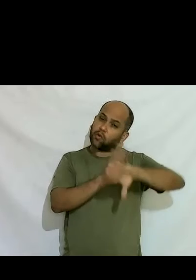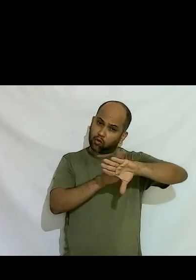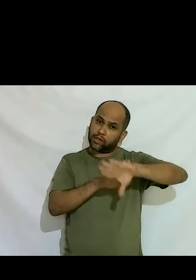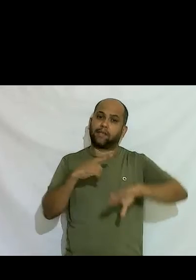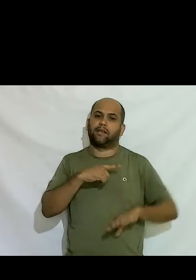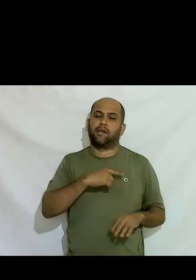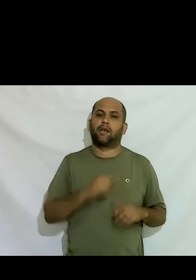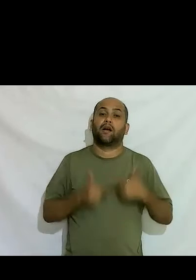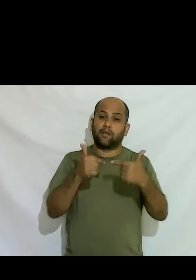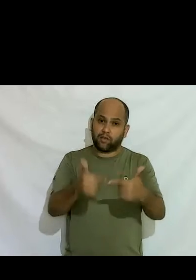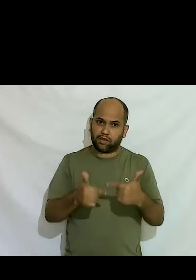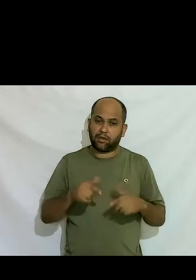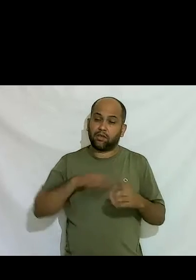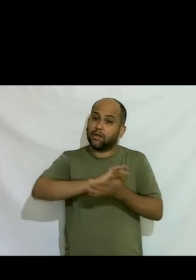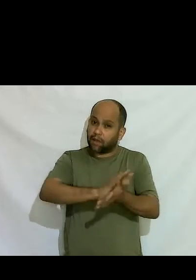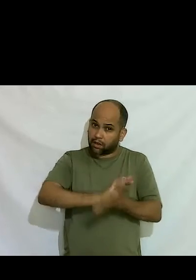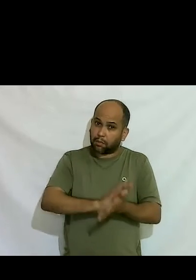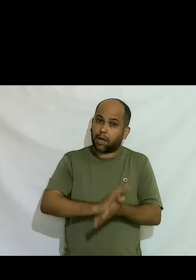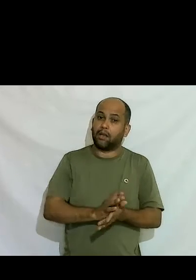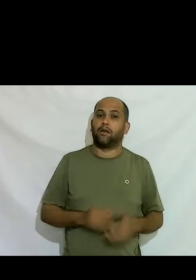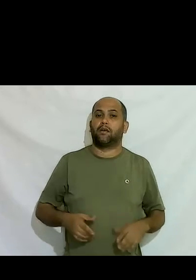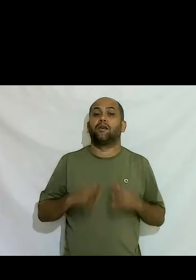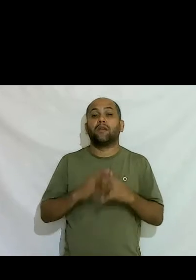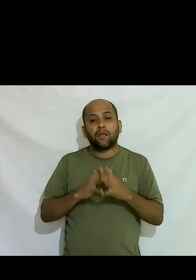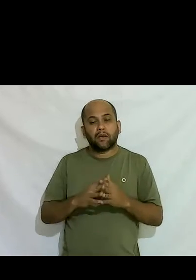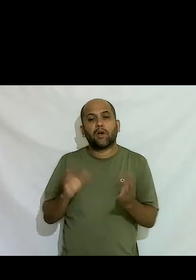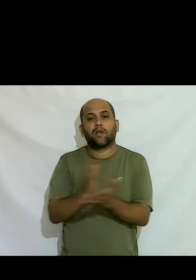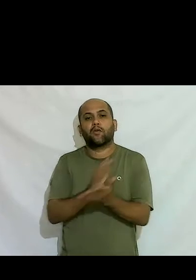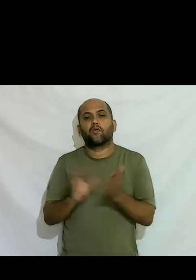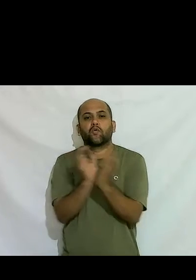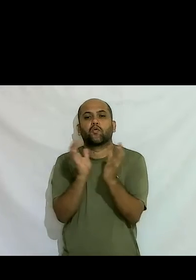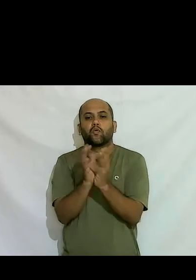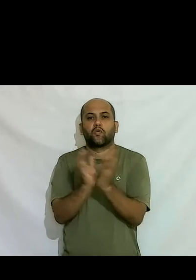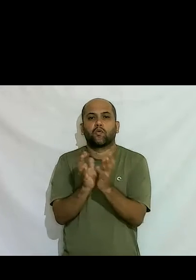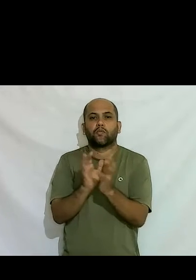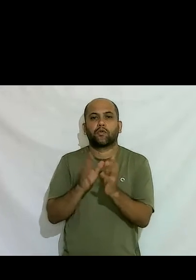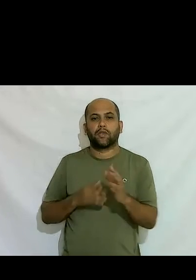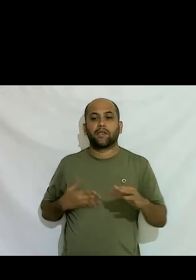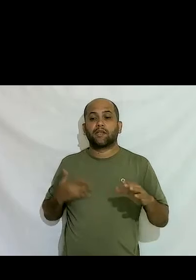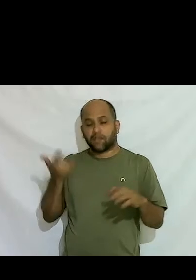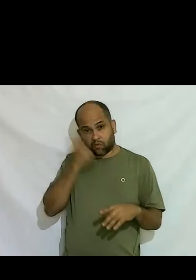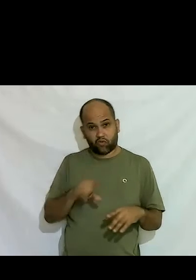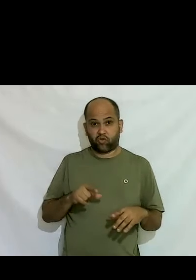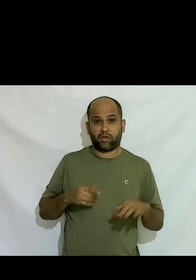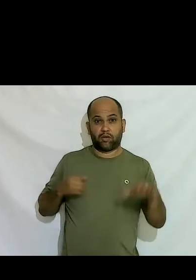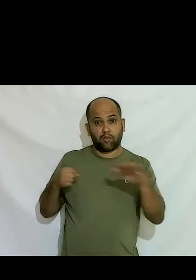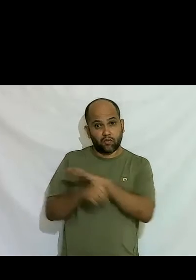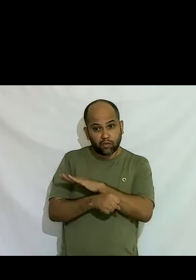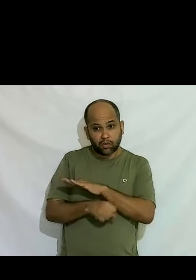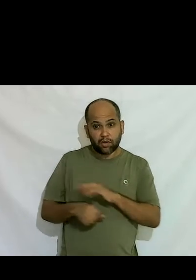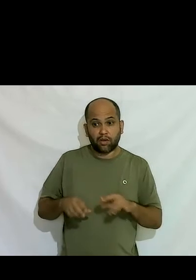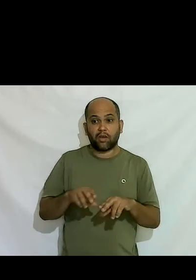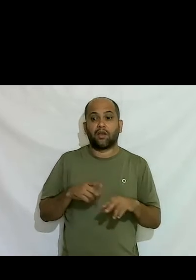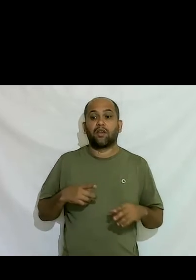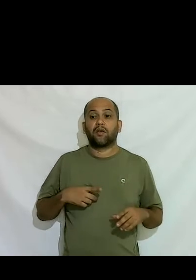né que determinados grupos sejam tenham chance e para ilustrar